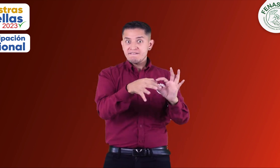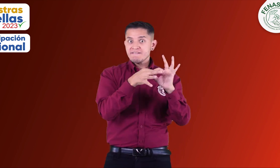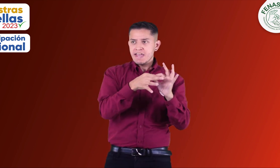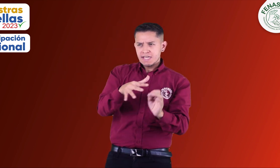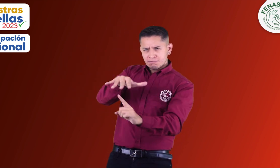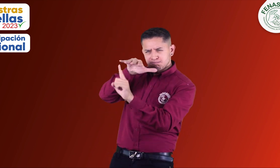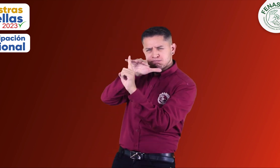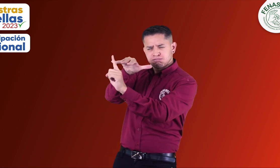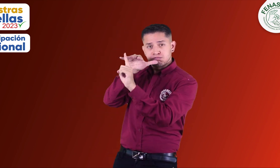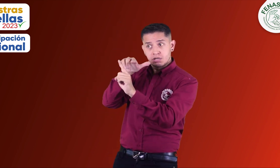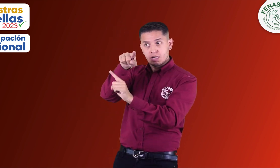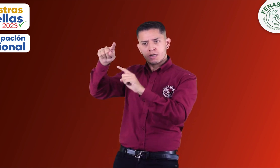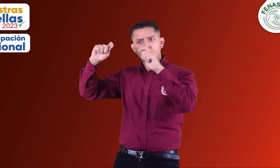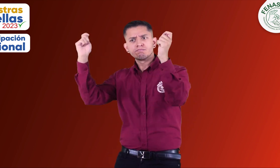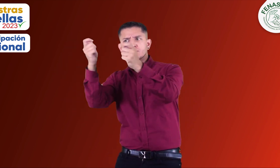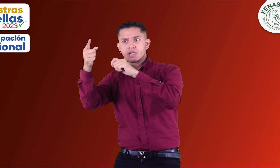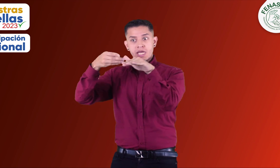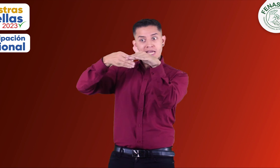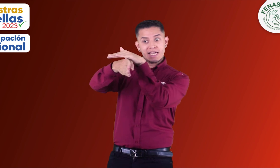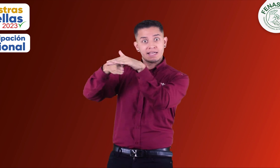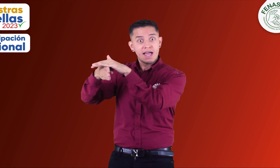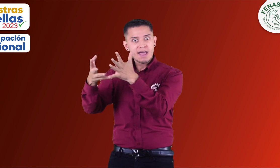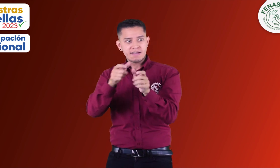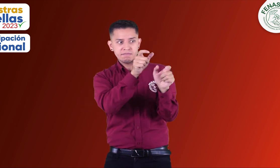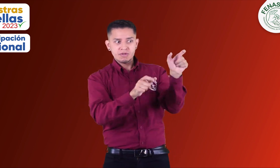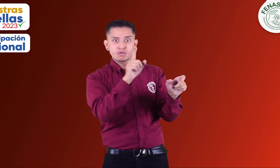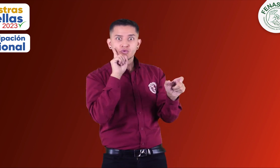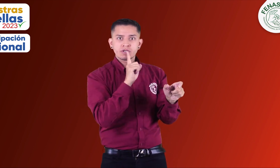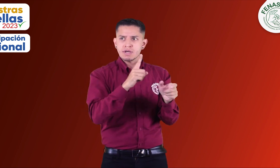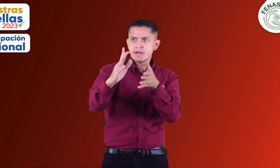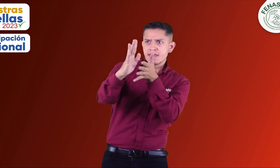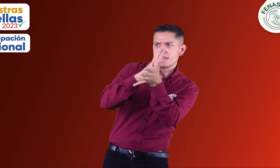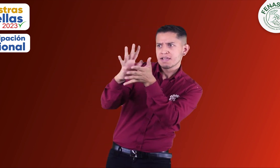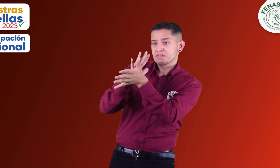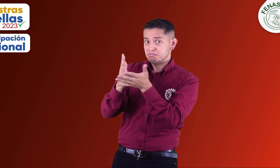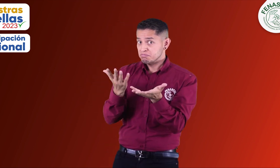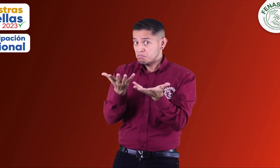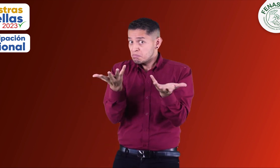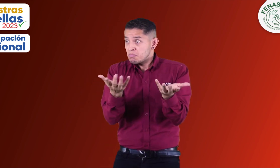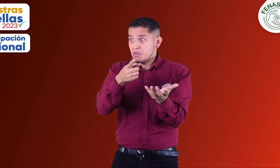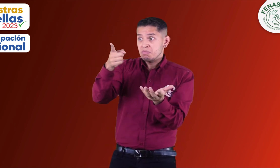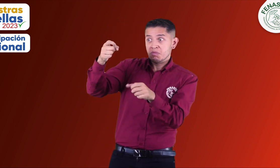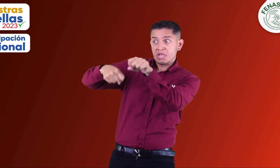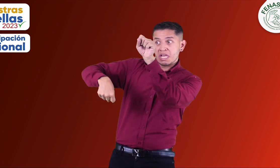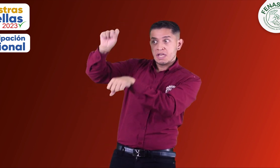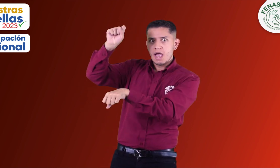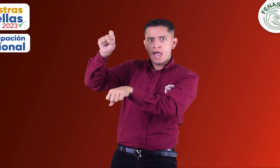información y los elegidos contemplaran en sus planes de gobierno